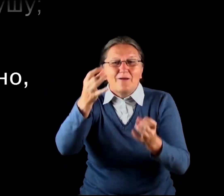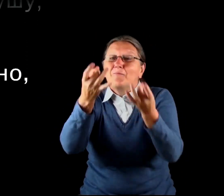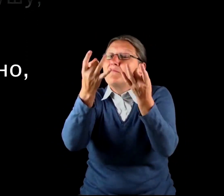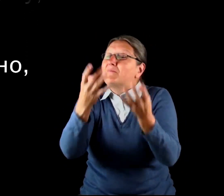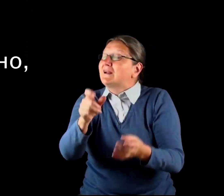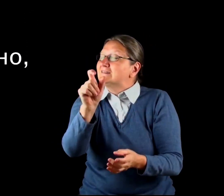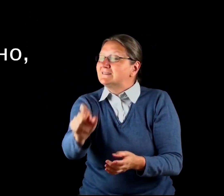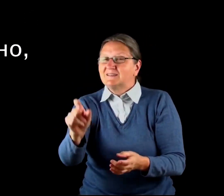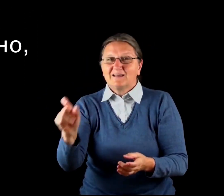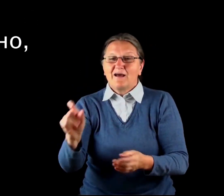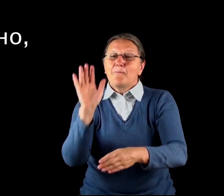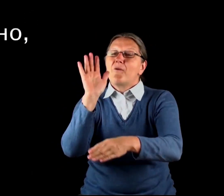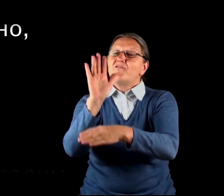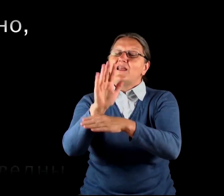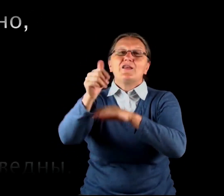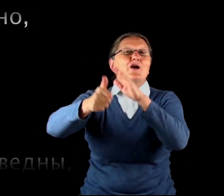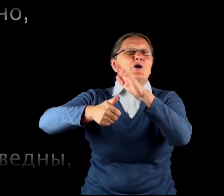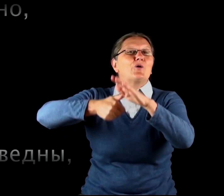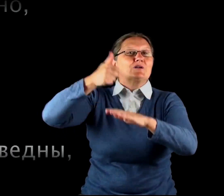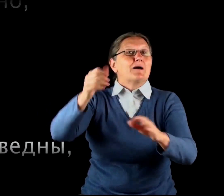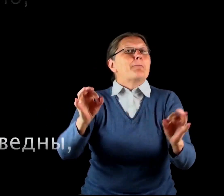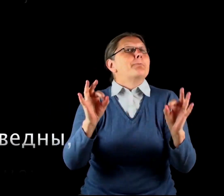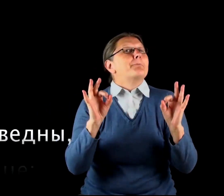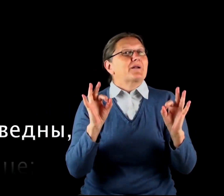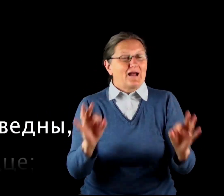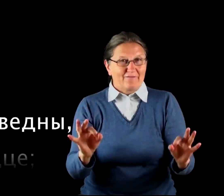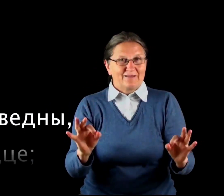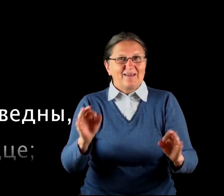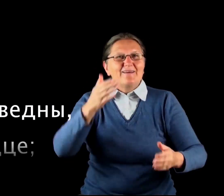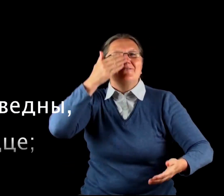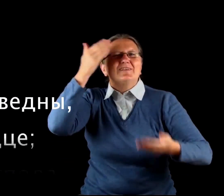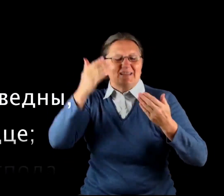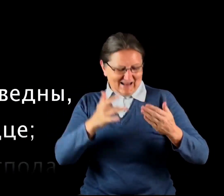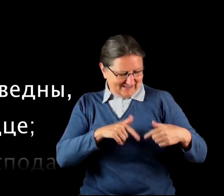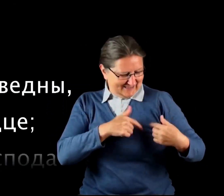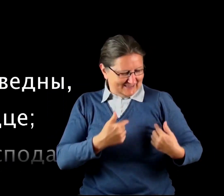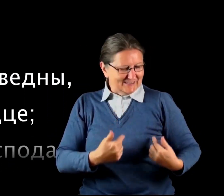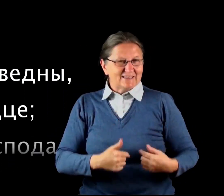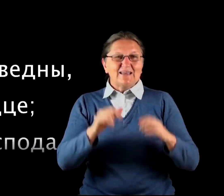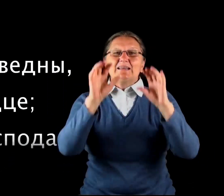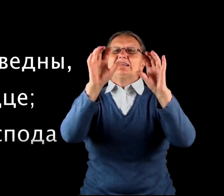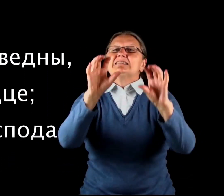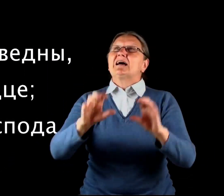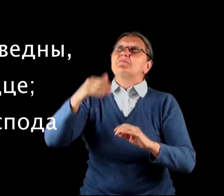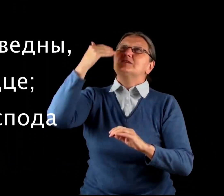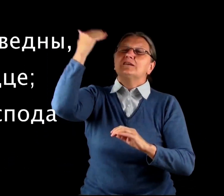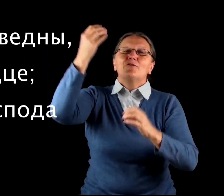простых. Повеления Господа праведны, Веселят сердце, Заповедь Господа